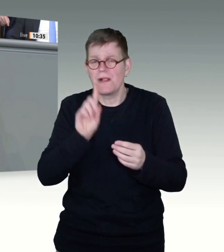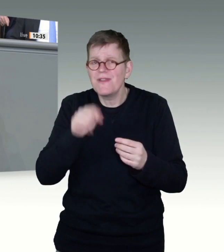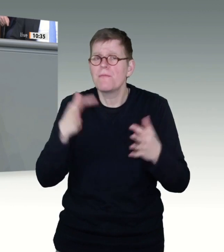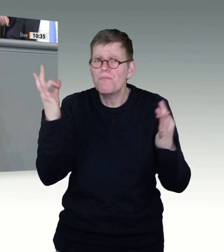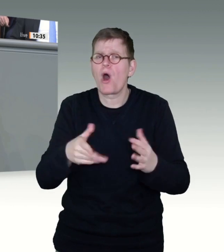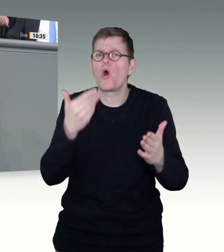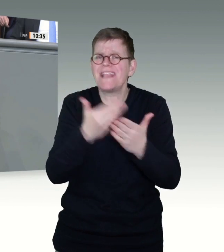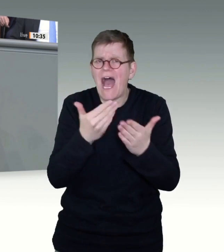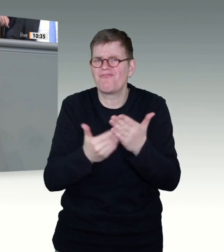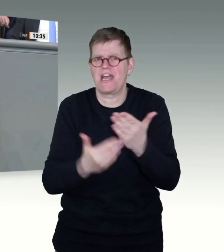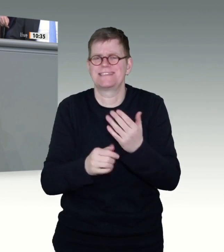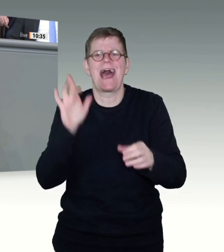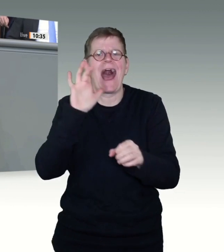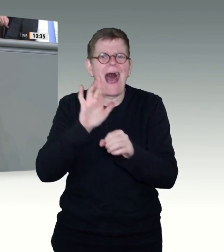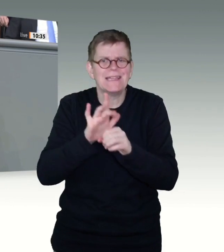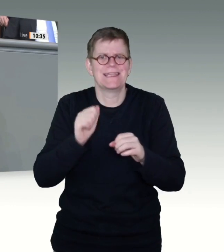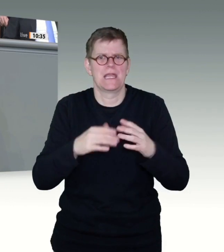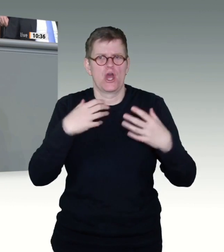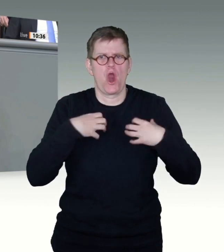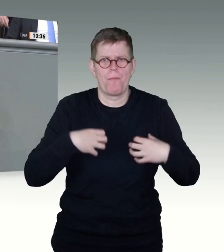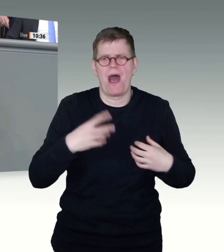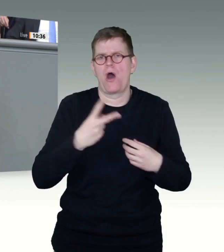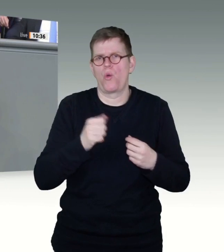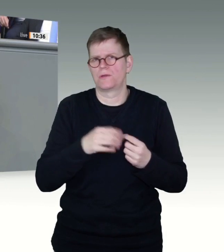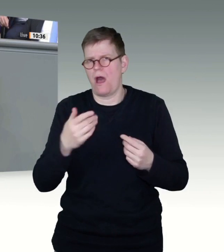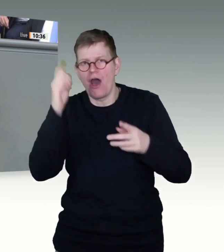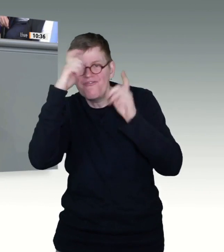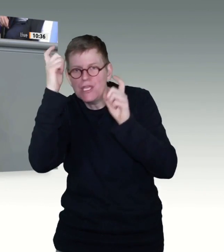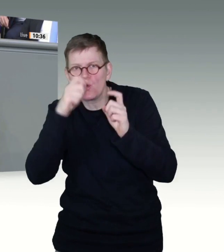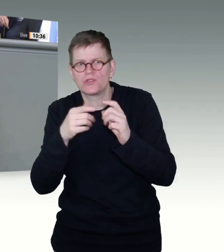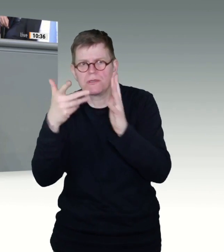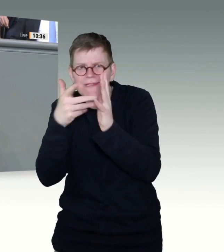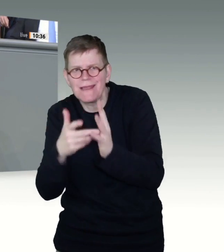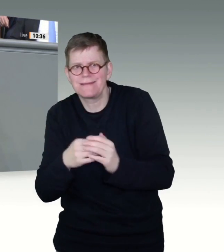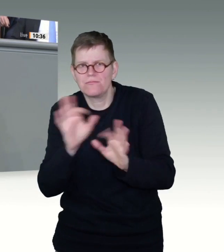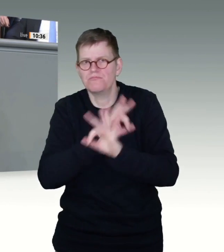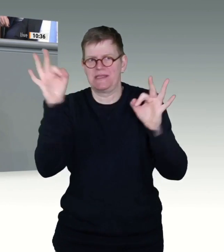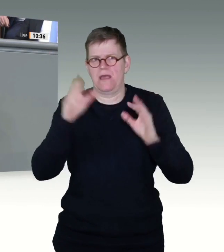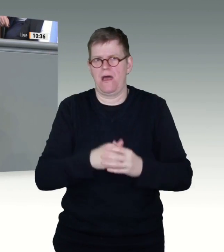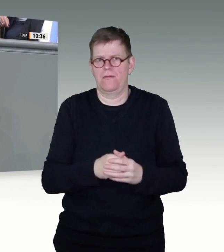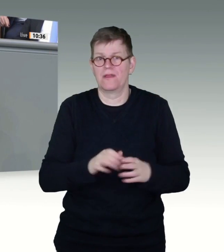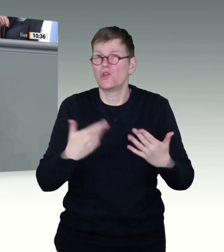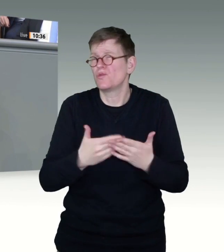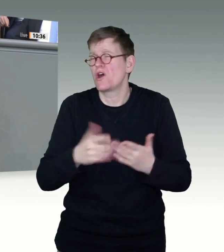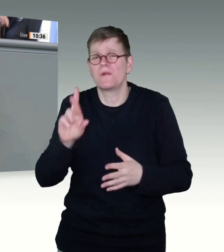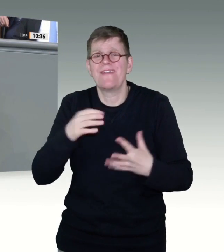aussagefähiger und plausibler für den Bürger. Und es sei nochmals daran erinnert, dass der Europarat in der Resolution